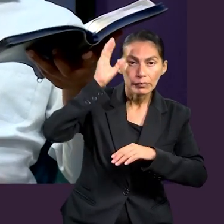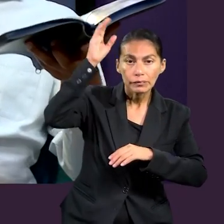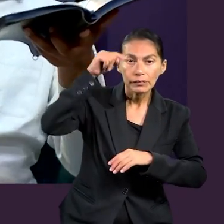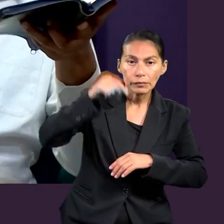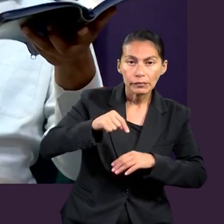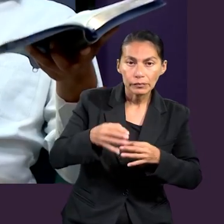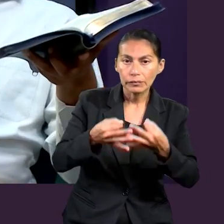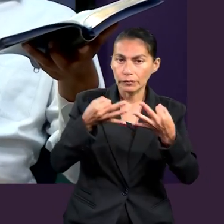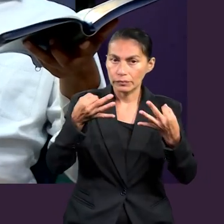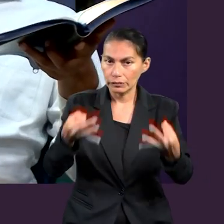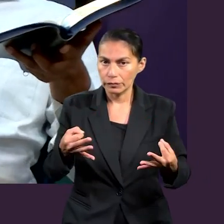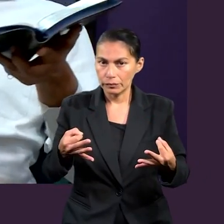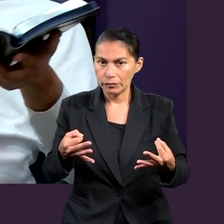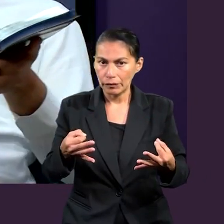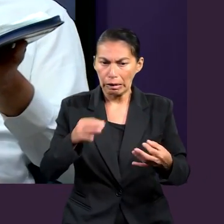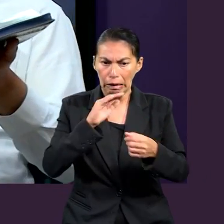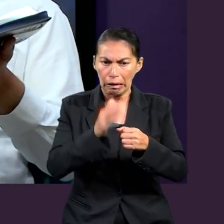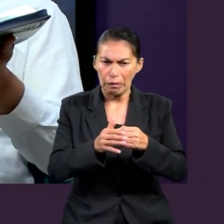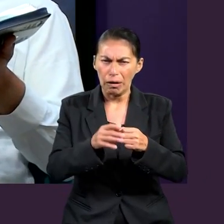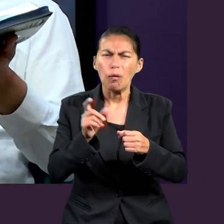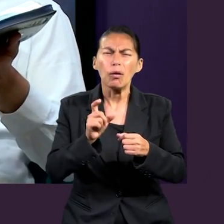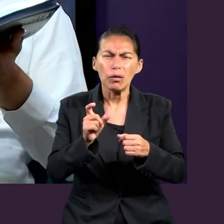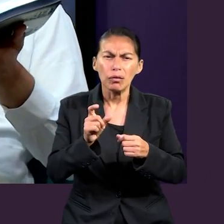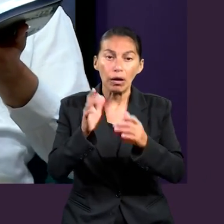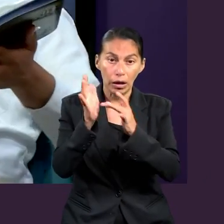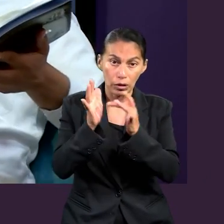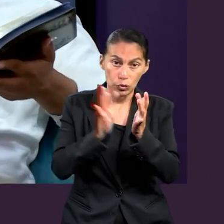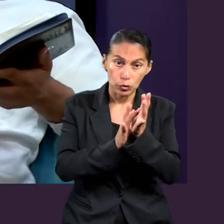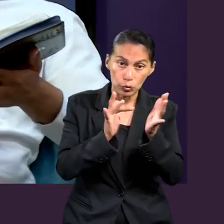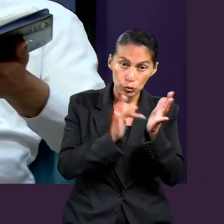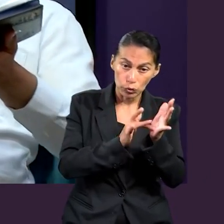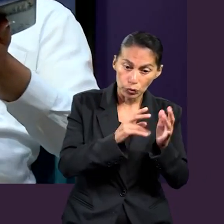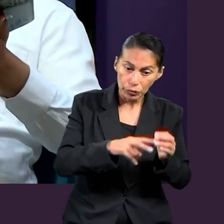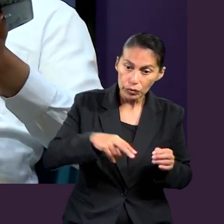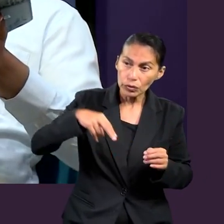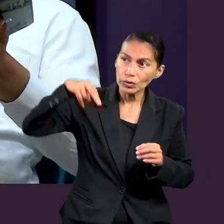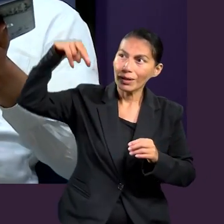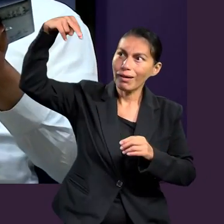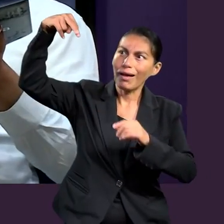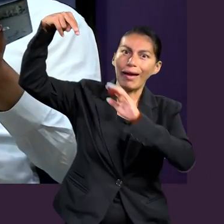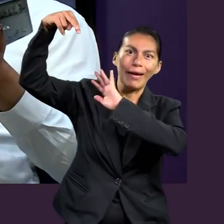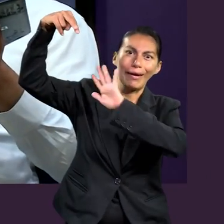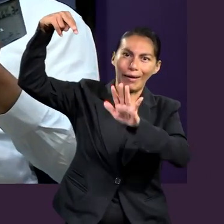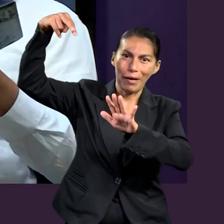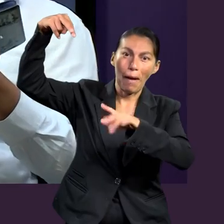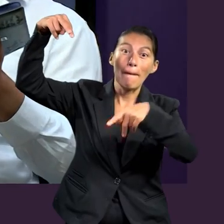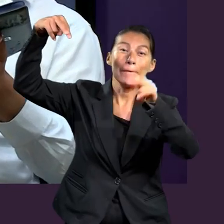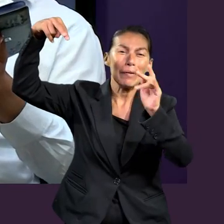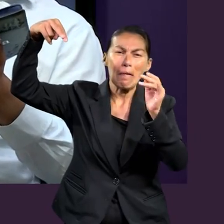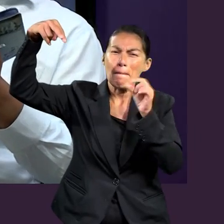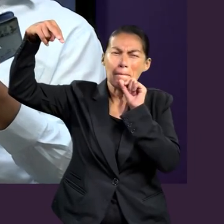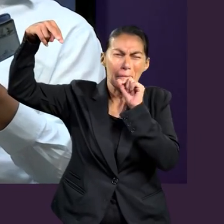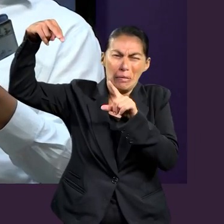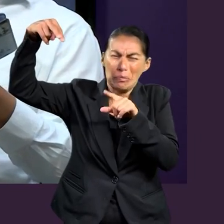termina cuando Él asciende al cielo. Pero inmediatamente, así como Él asciende, desciende el Espíritu Santo,